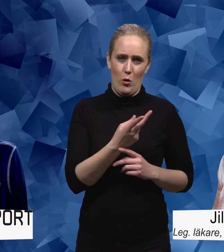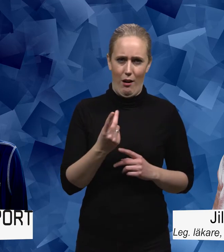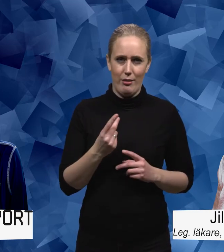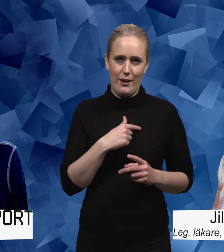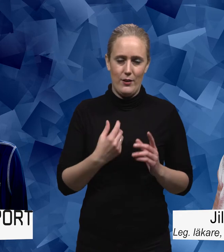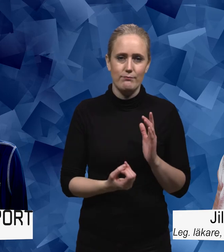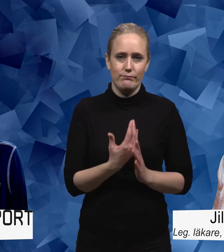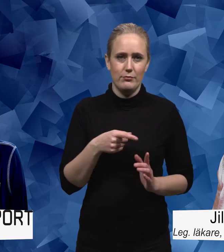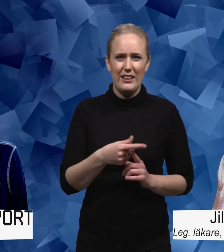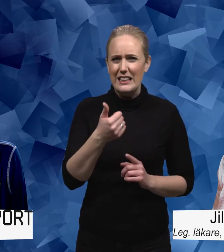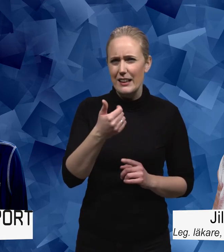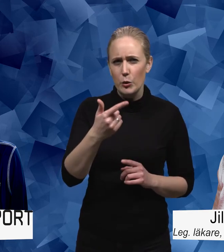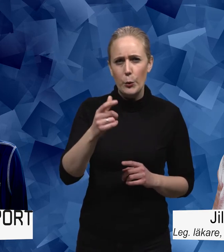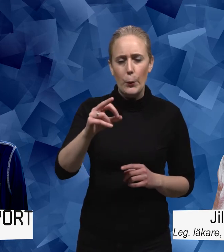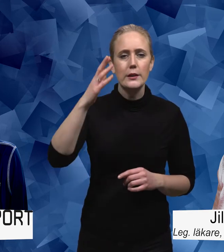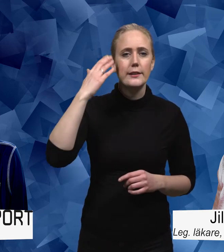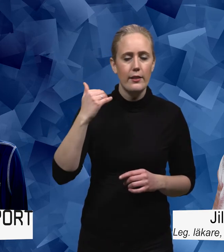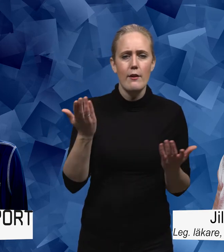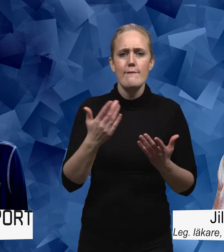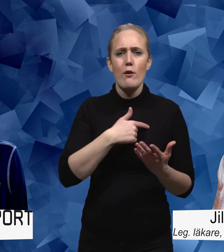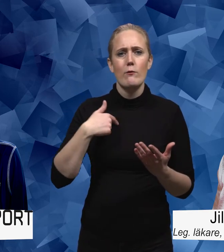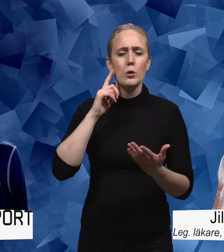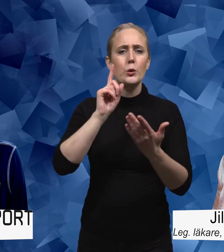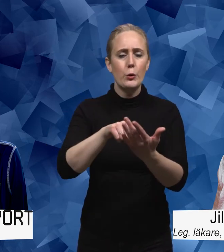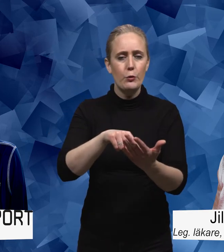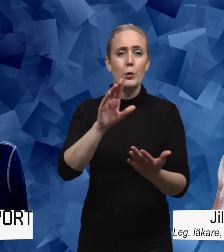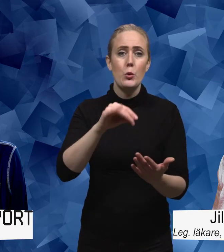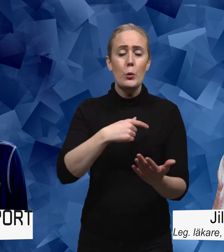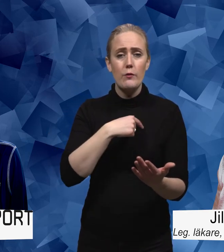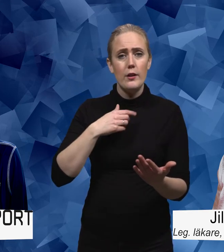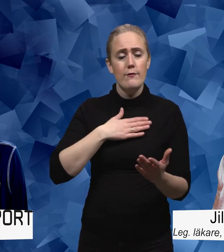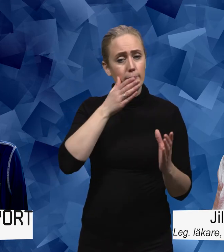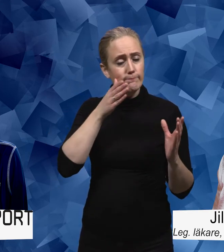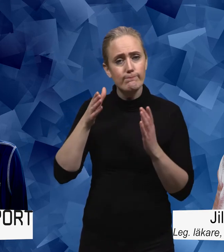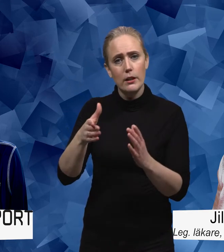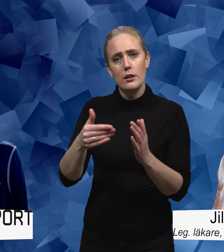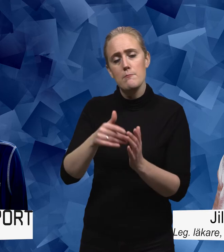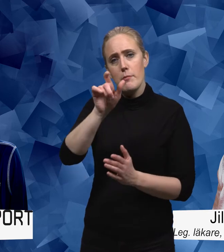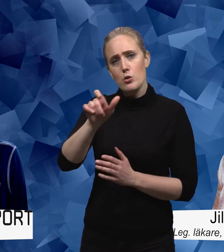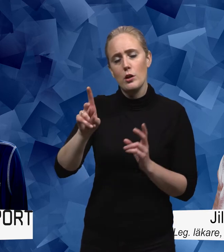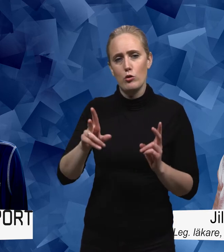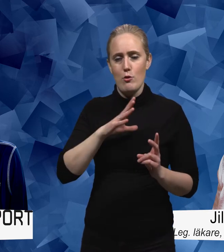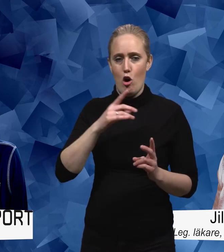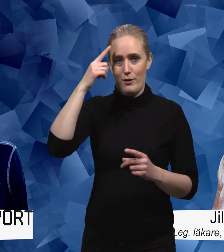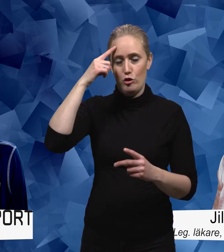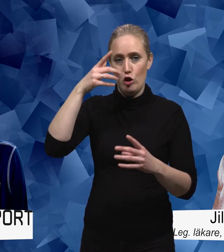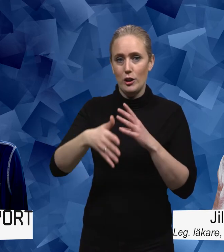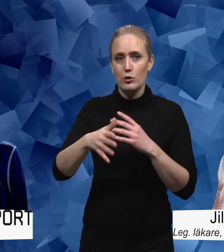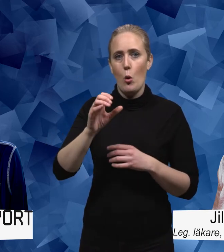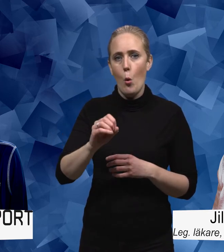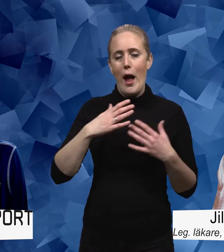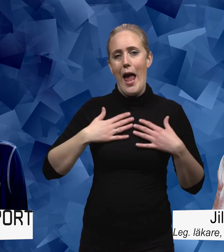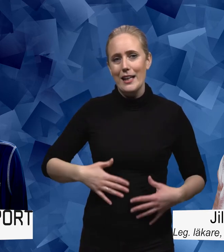målsättning när vi gjorde det för 6-7 år sedan det var att vi skulle vända oss till personer med psykisk ohälsa nu är här luddiga